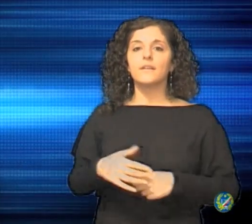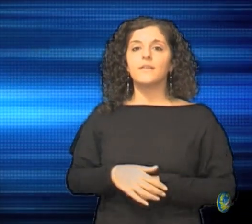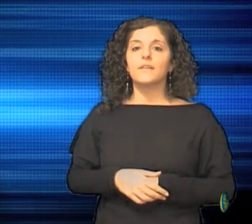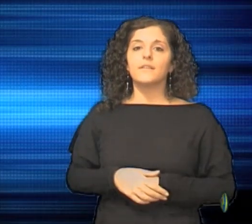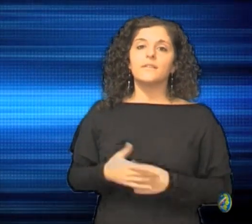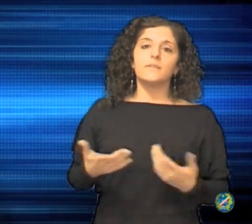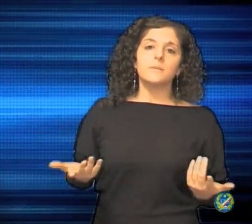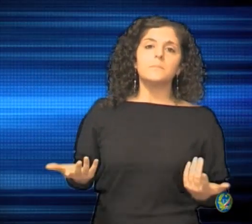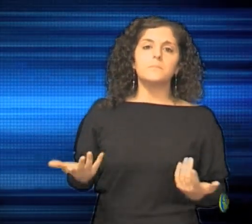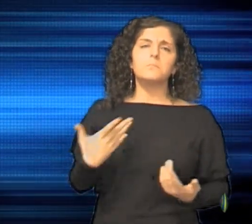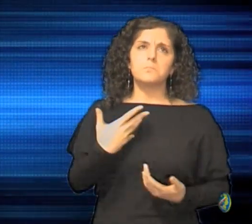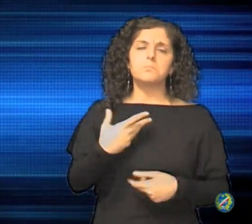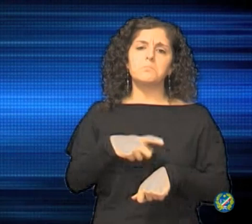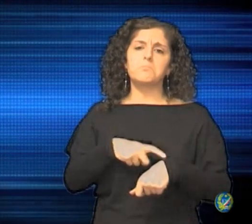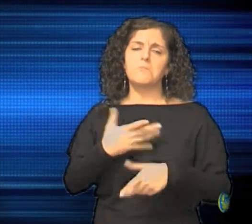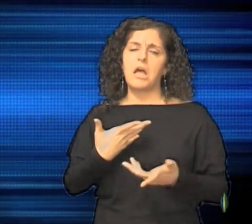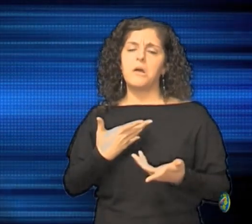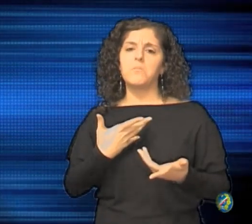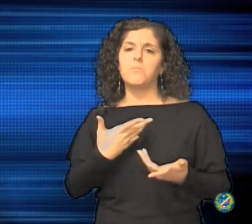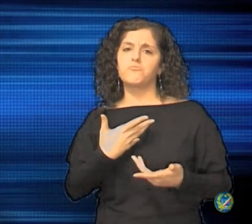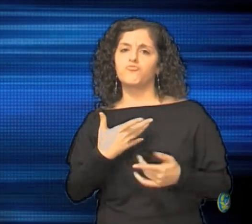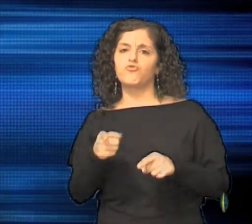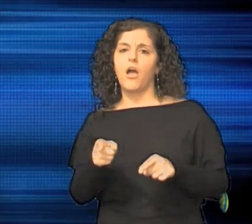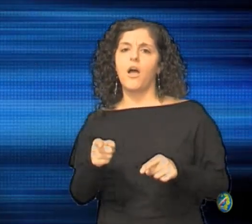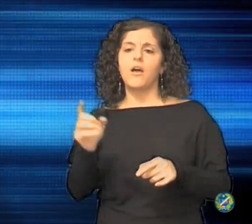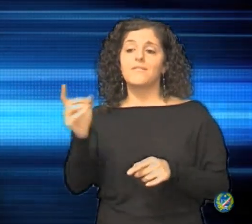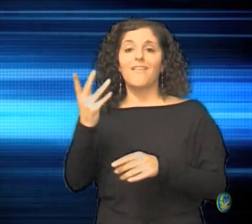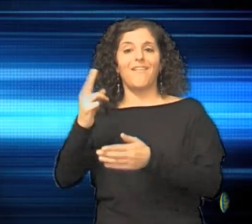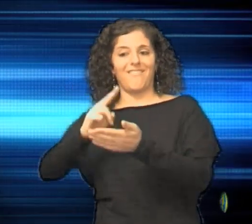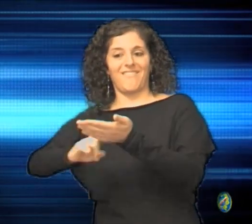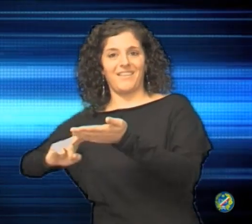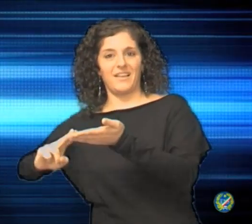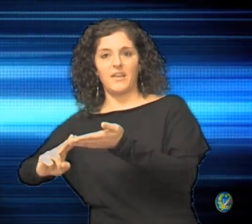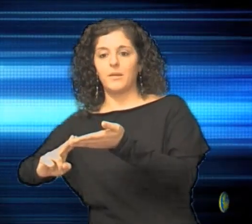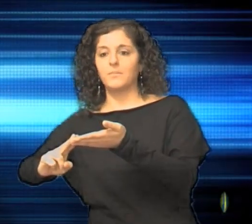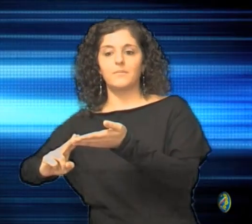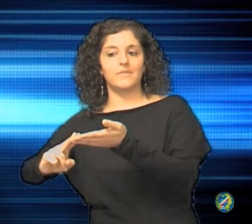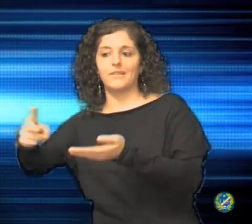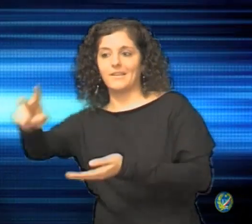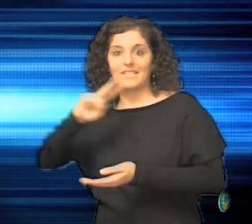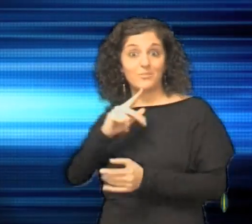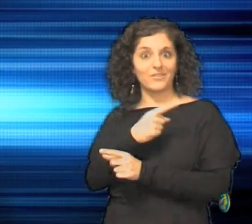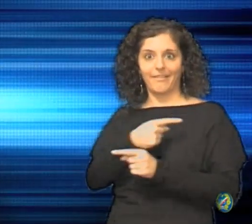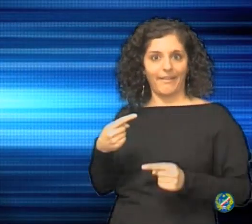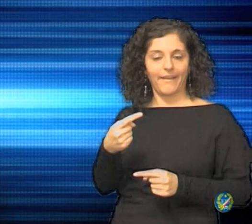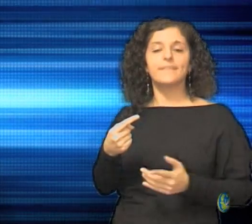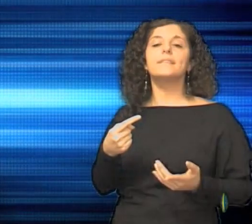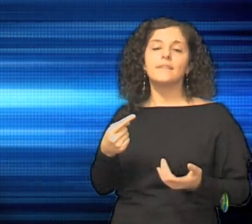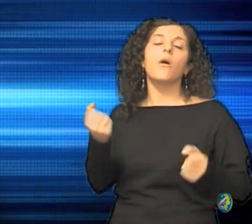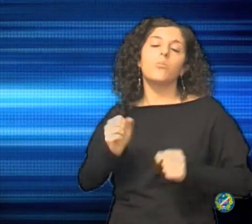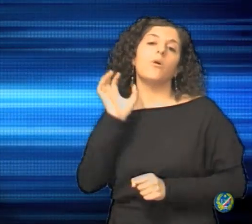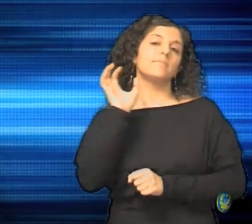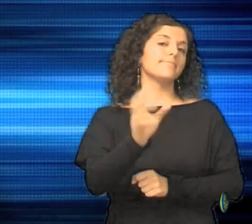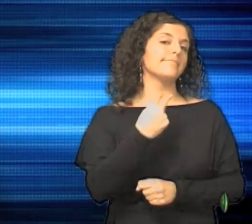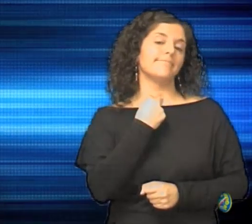c'è tutto il tempo, poi eventualmente, se l'Inps non dovesse dare riscontro positivo, per fare un